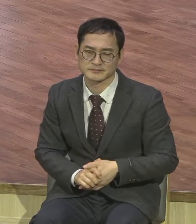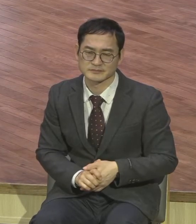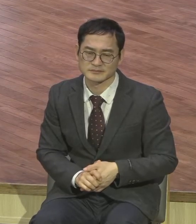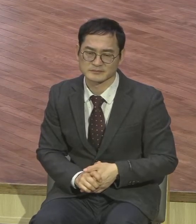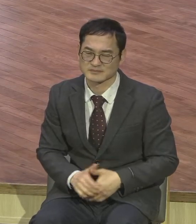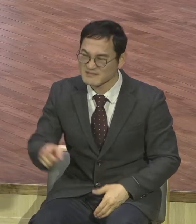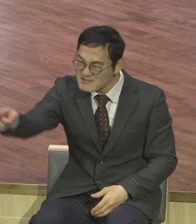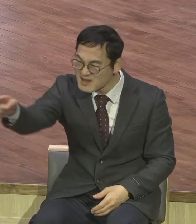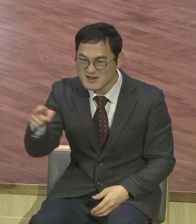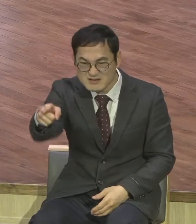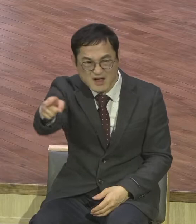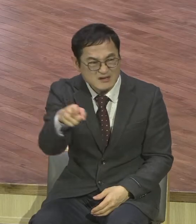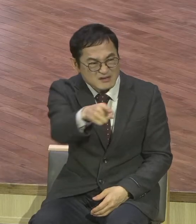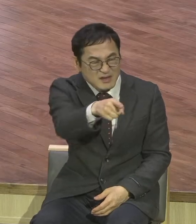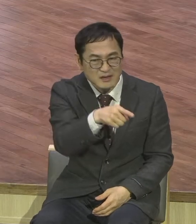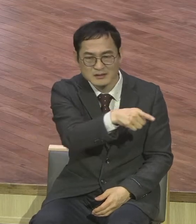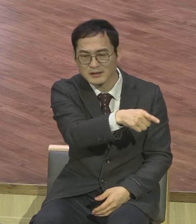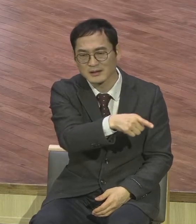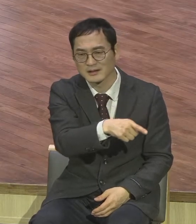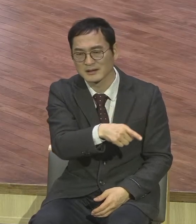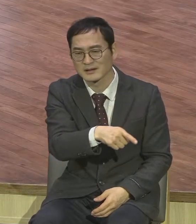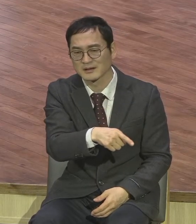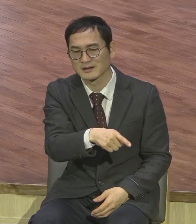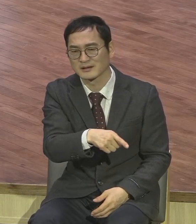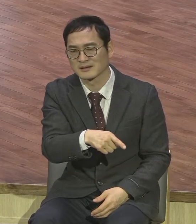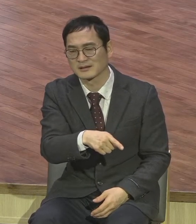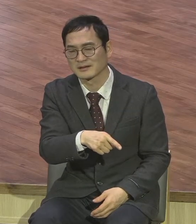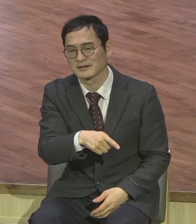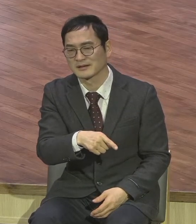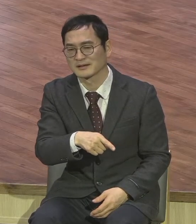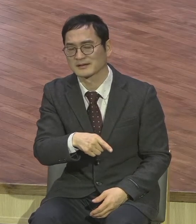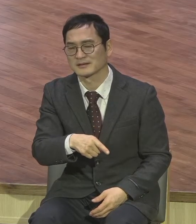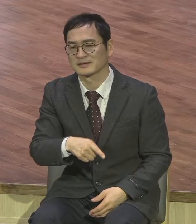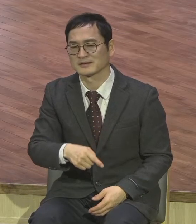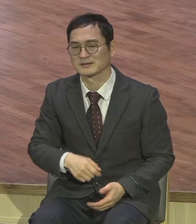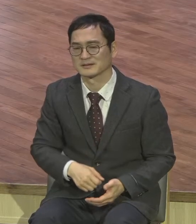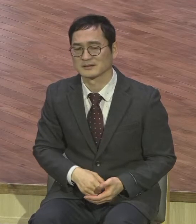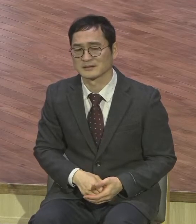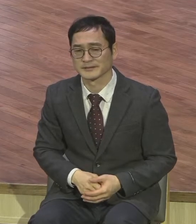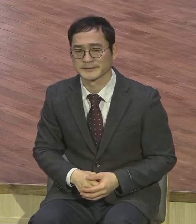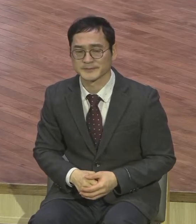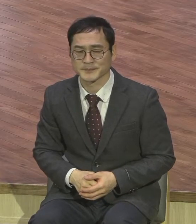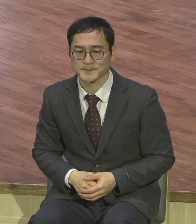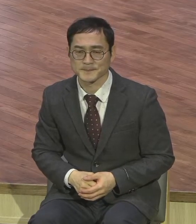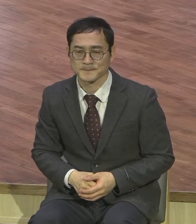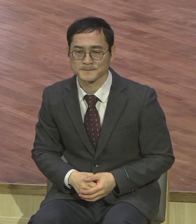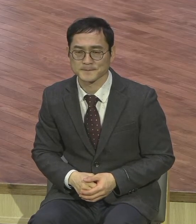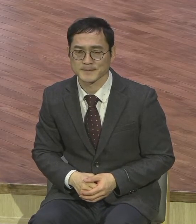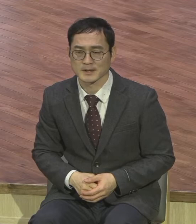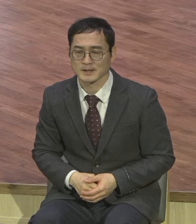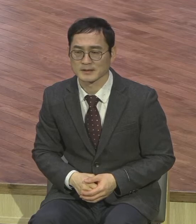불완전한 인간을요 바라봤다는 겁니다 어리석은 인간을 의지했다는 겁니다